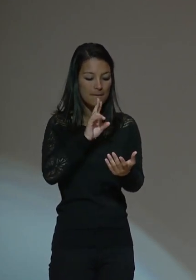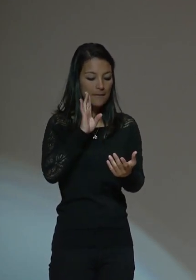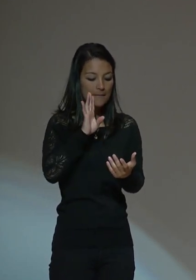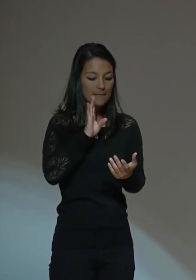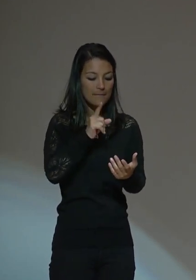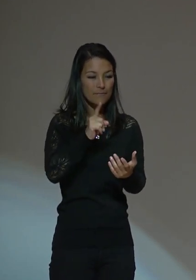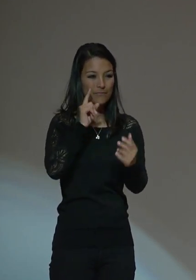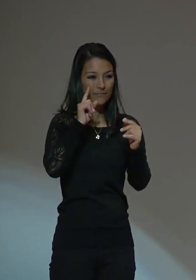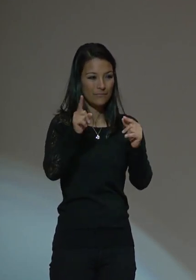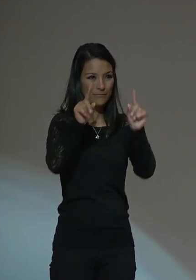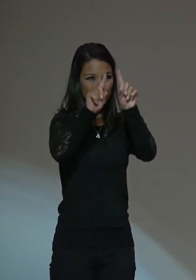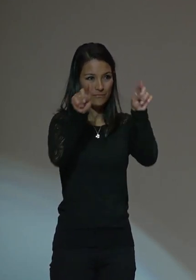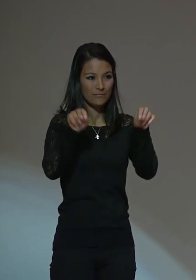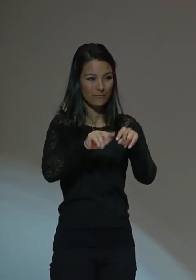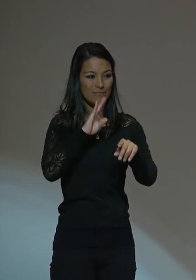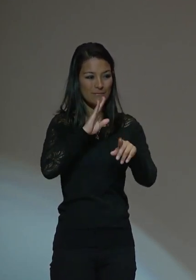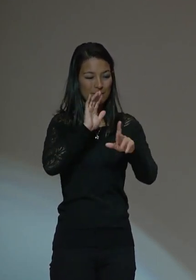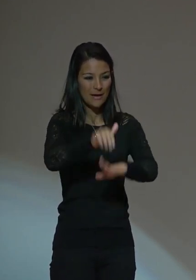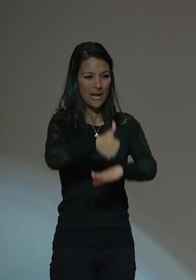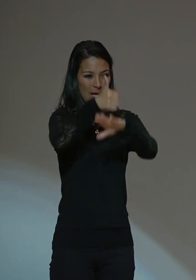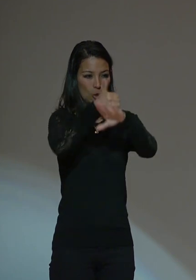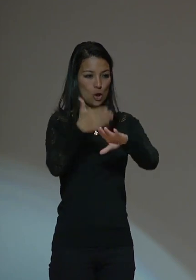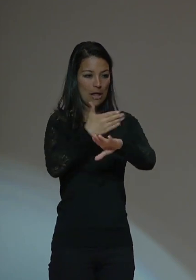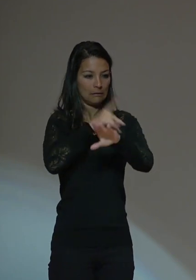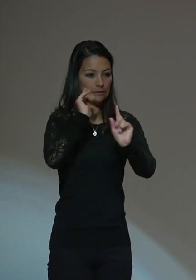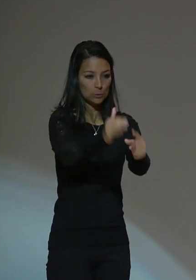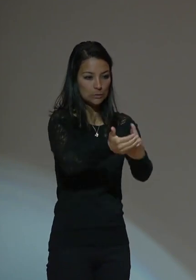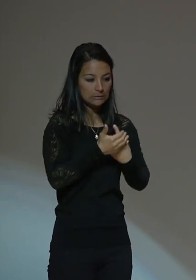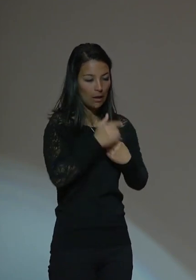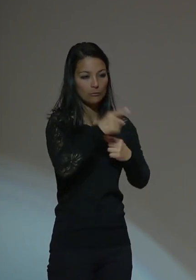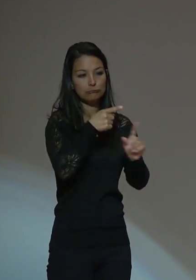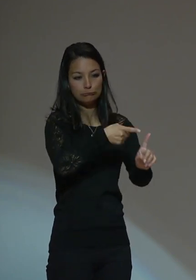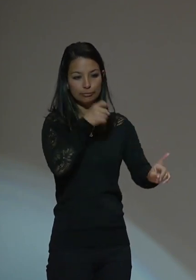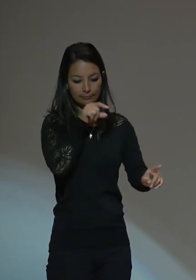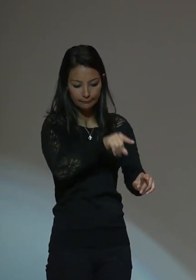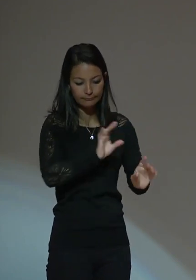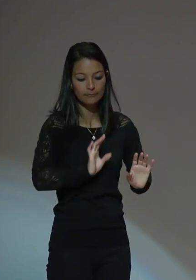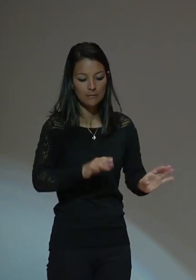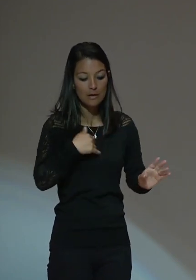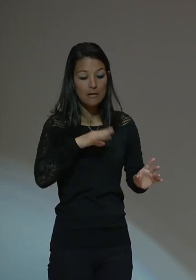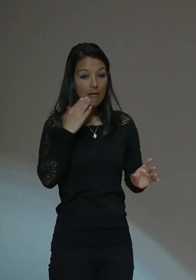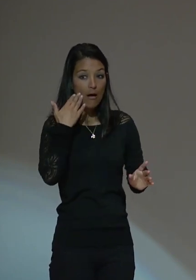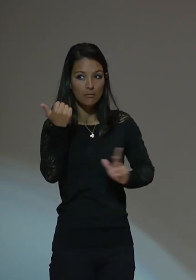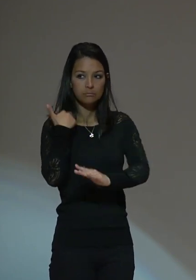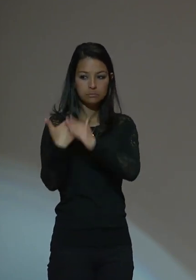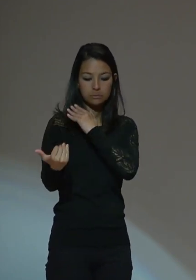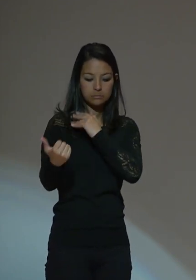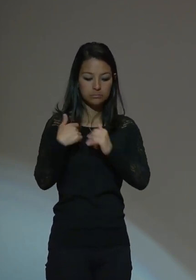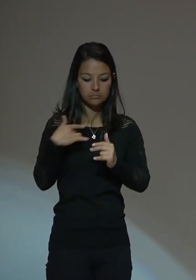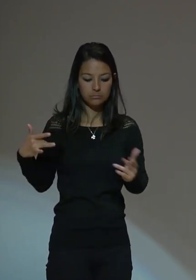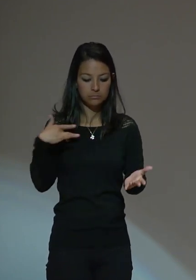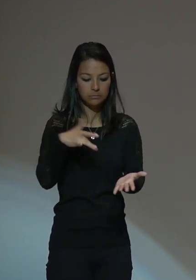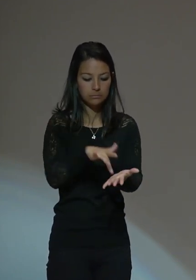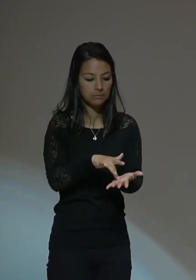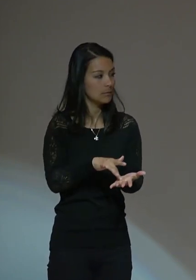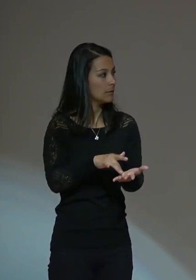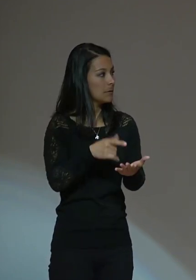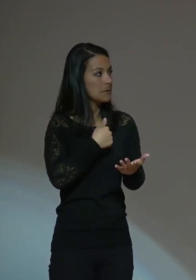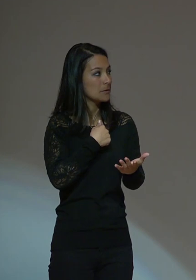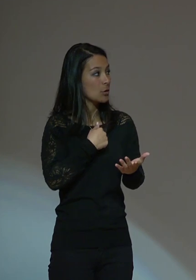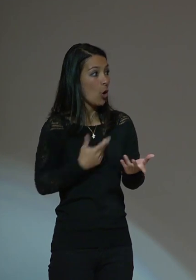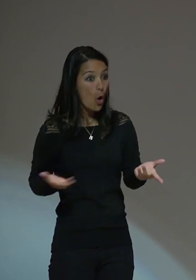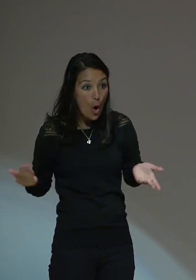secuestrado y asesinado, ella me dijo, nunca pude pisar